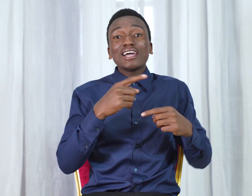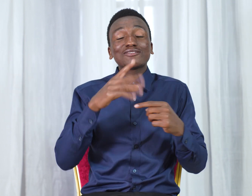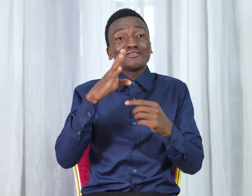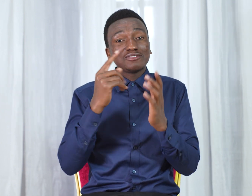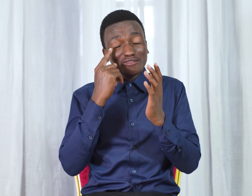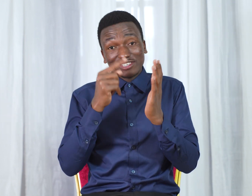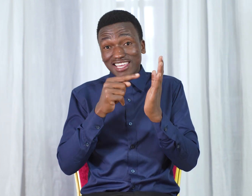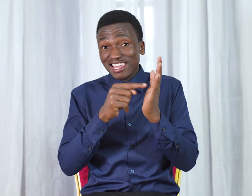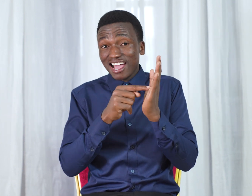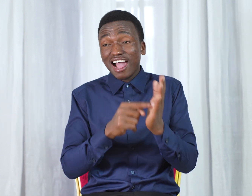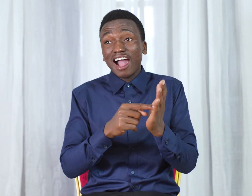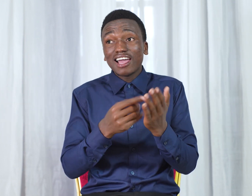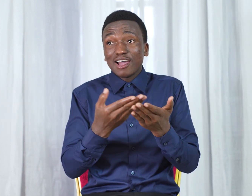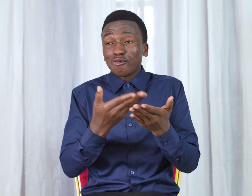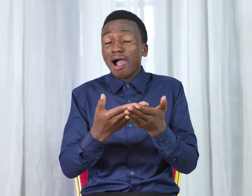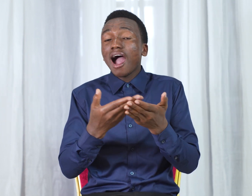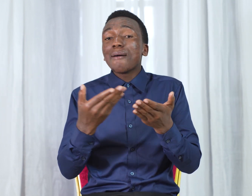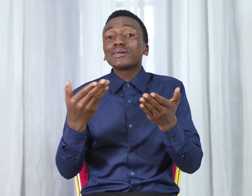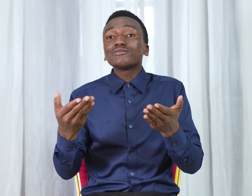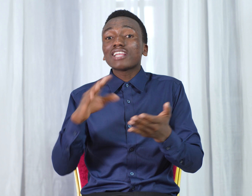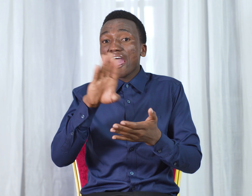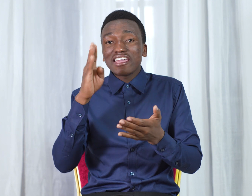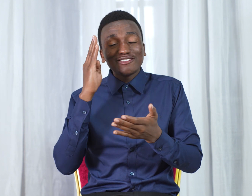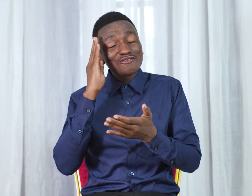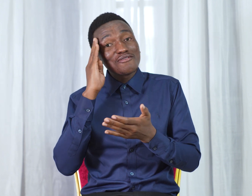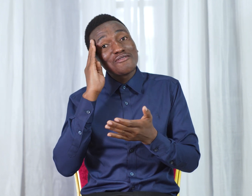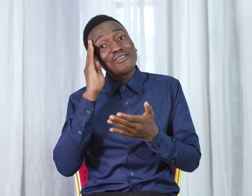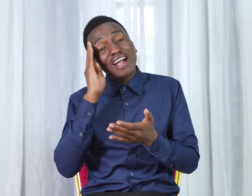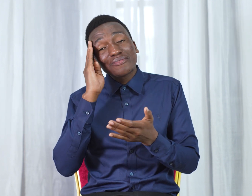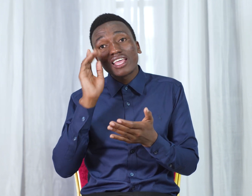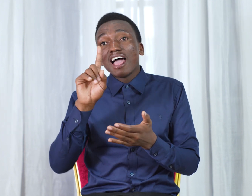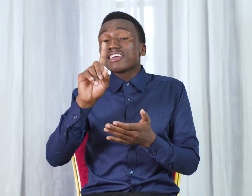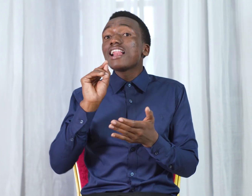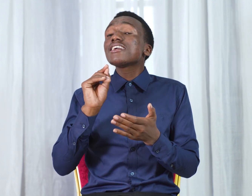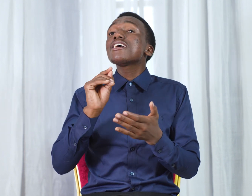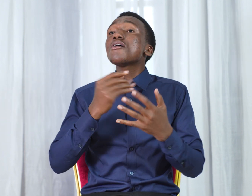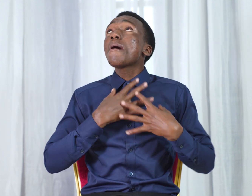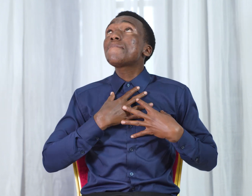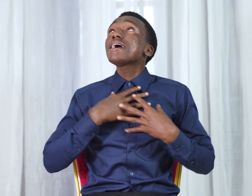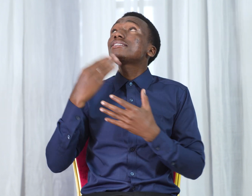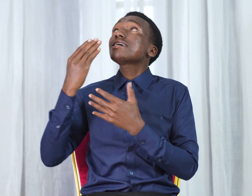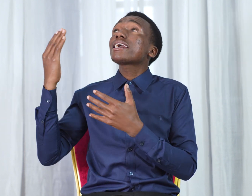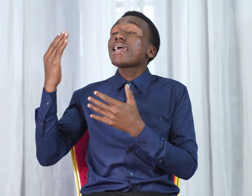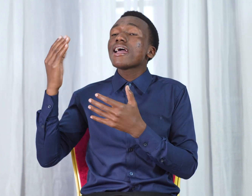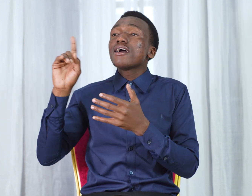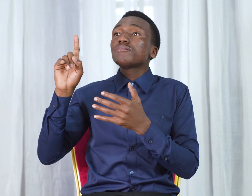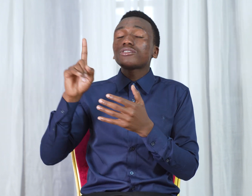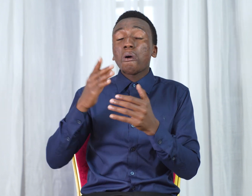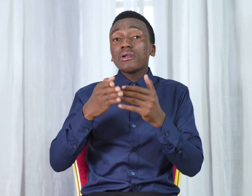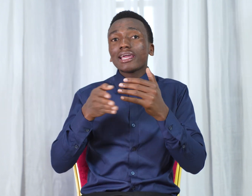tushuhudia Kwa matuna ya jua Yaliyo mapenzi yake Mushore